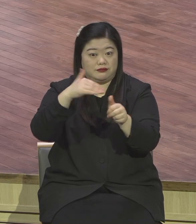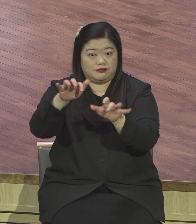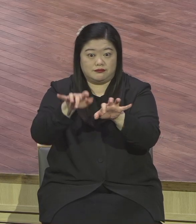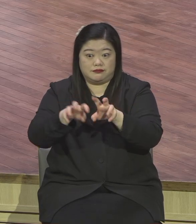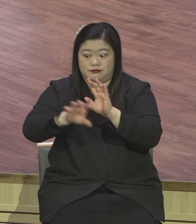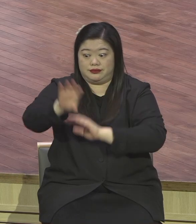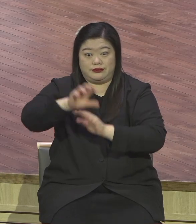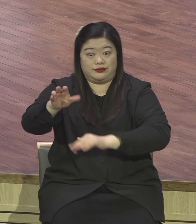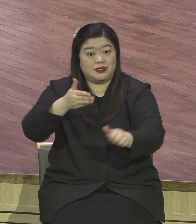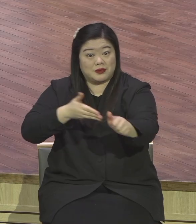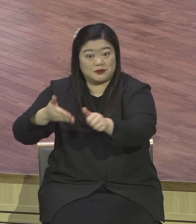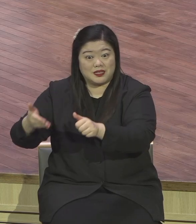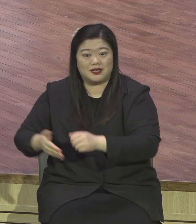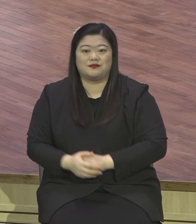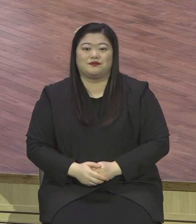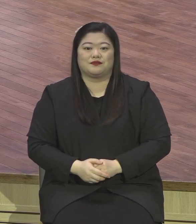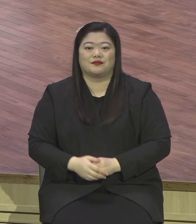3 15 22ря